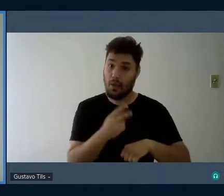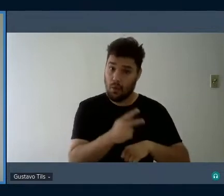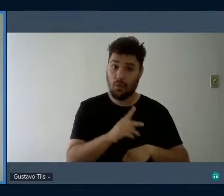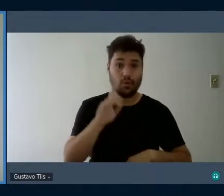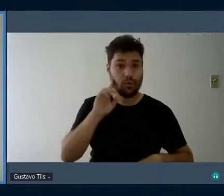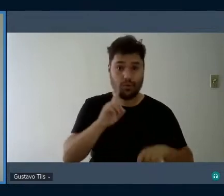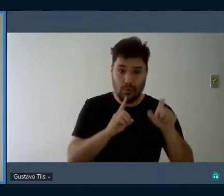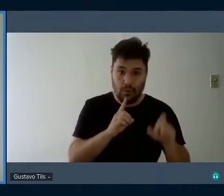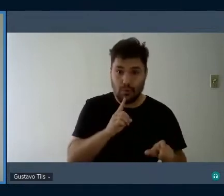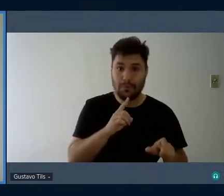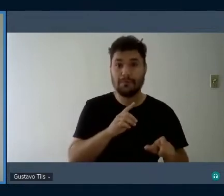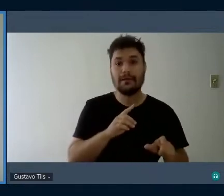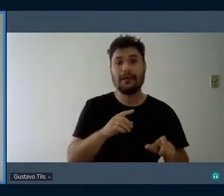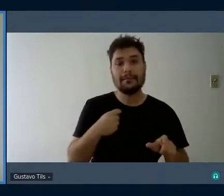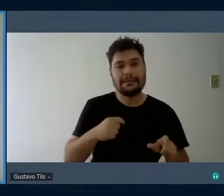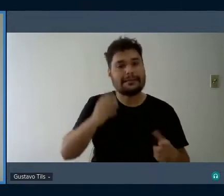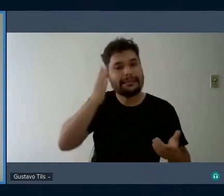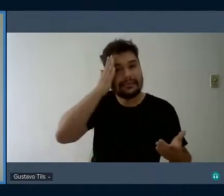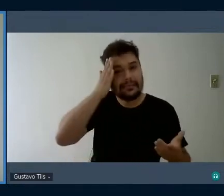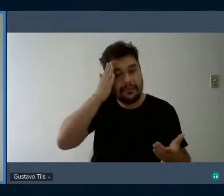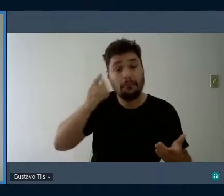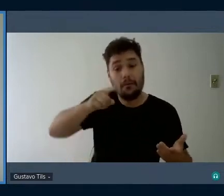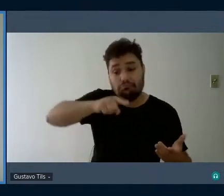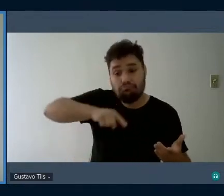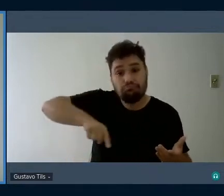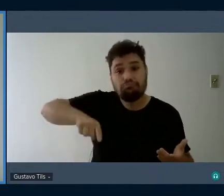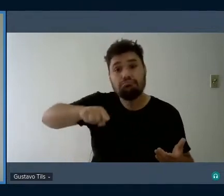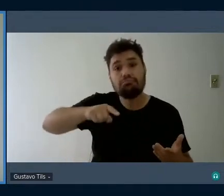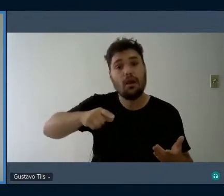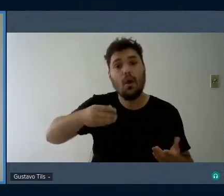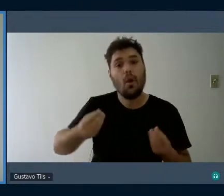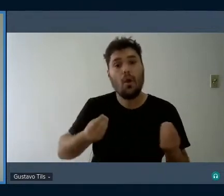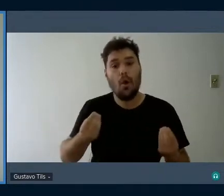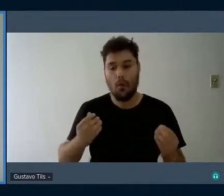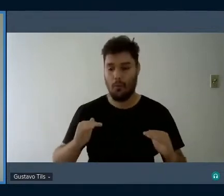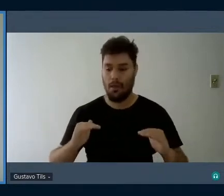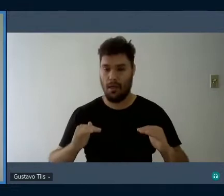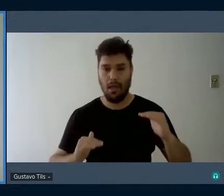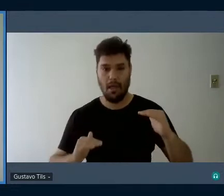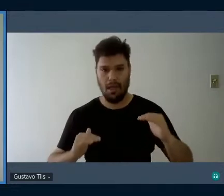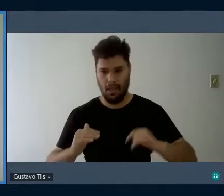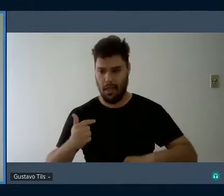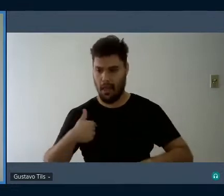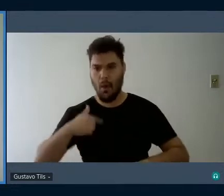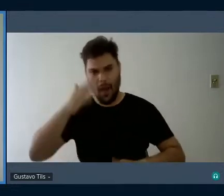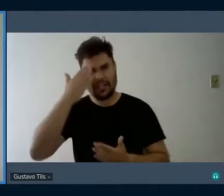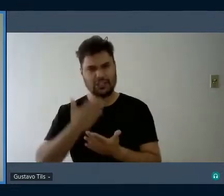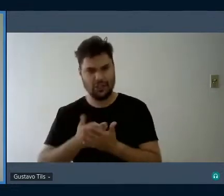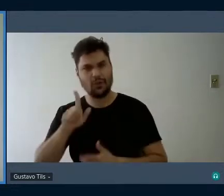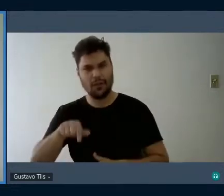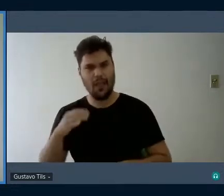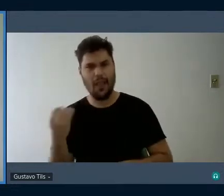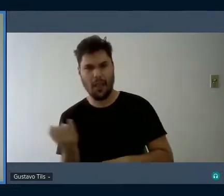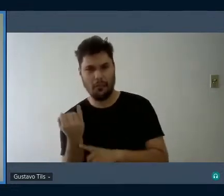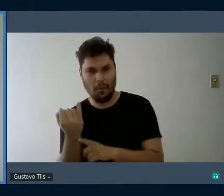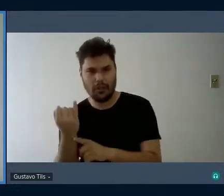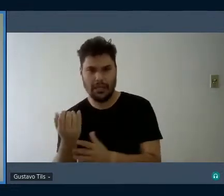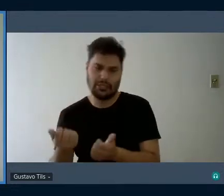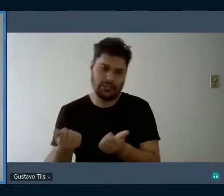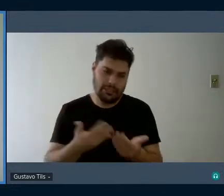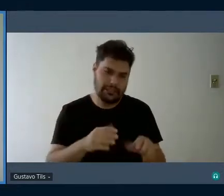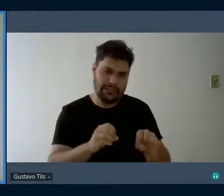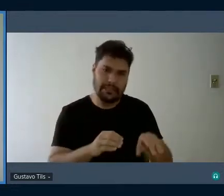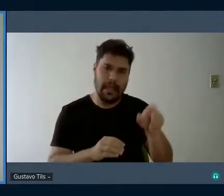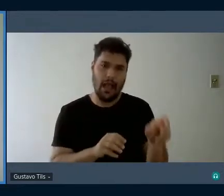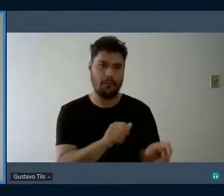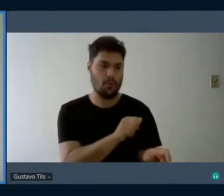mas qual é o limiar do equilíbrio entre o que acho fundamental possibilitar ao aluno e